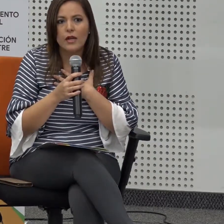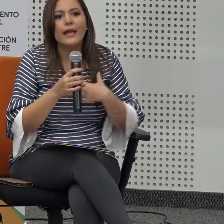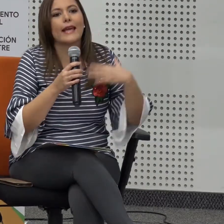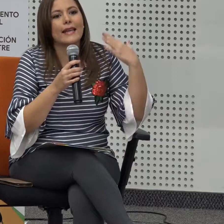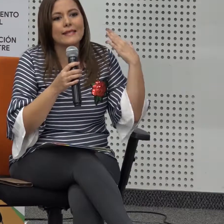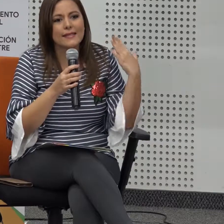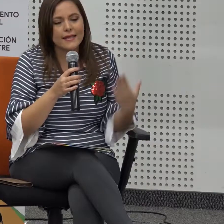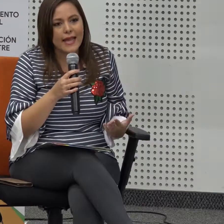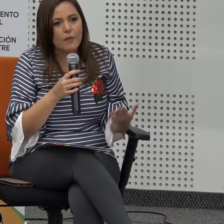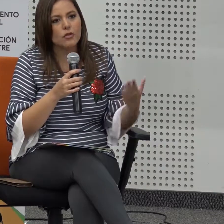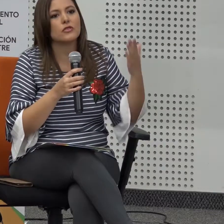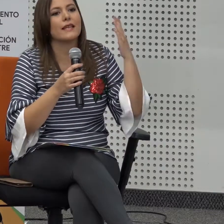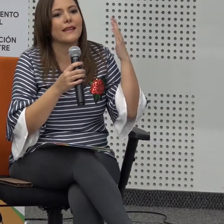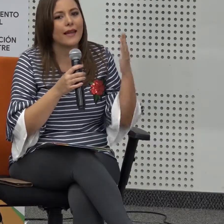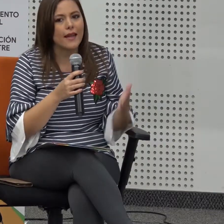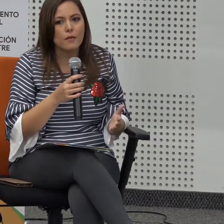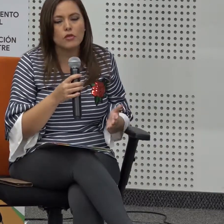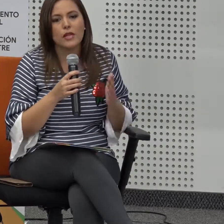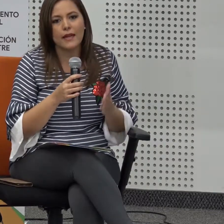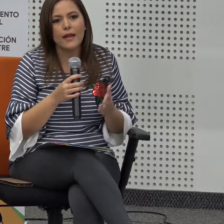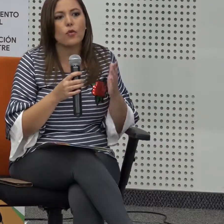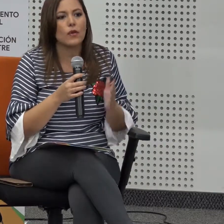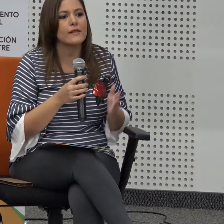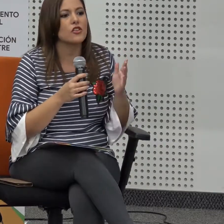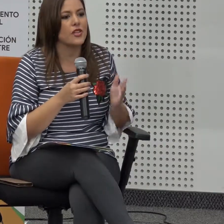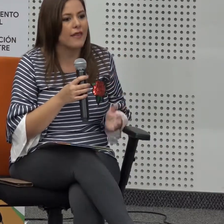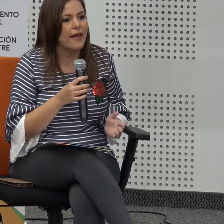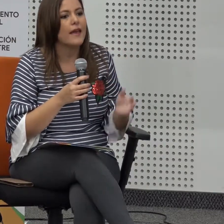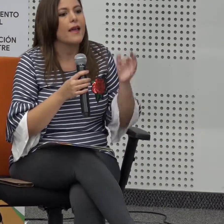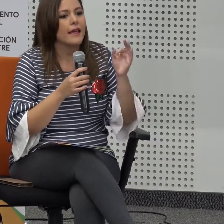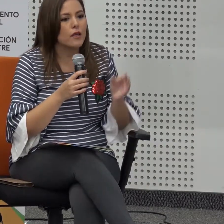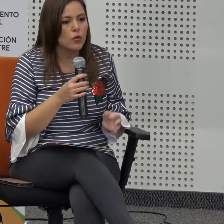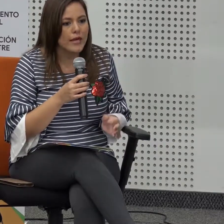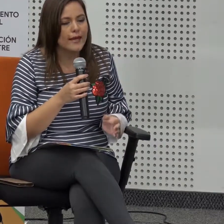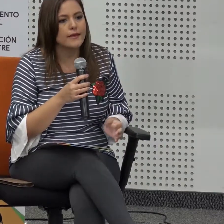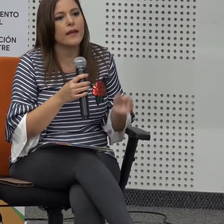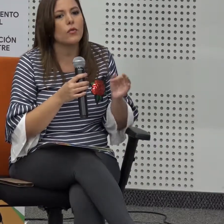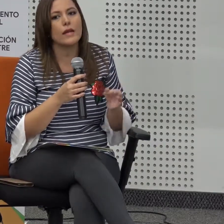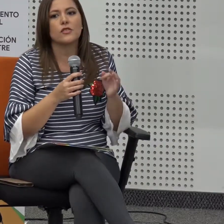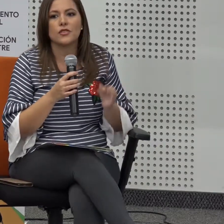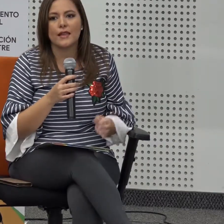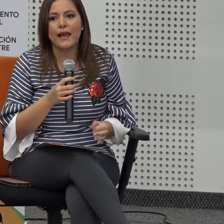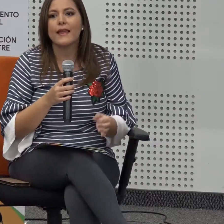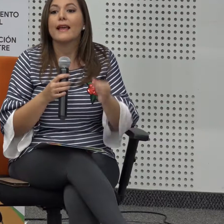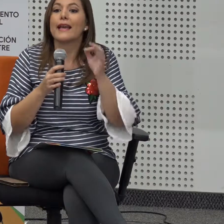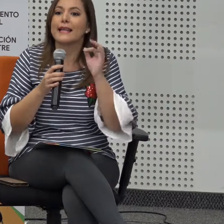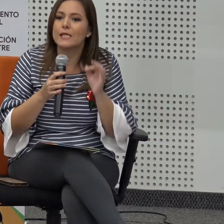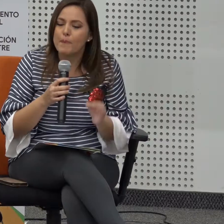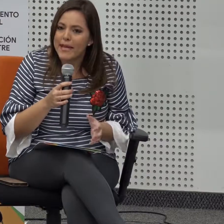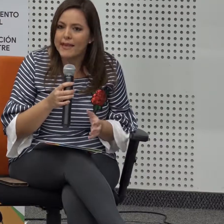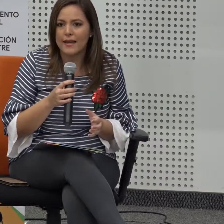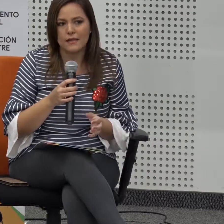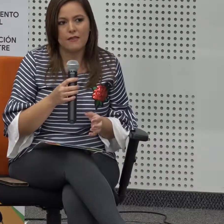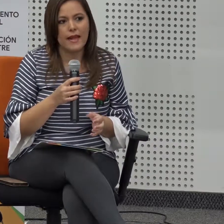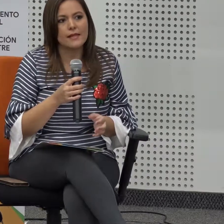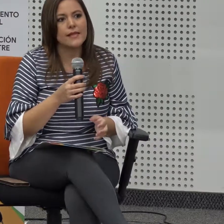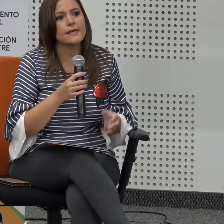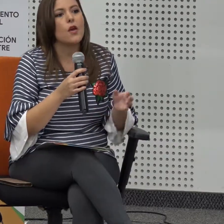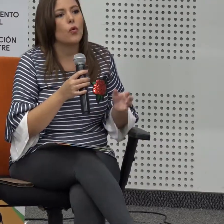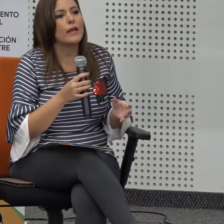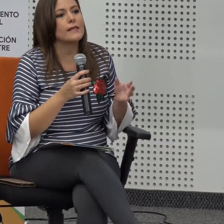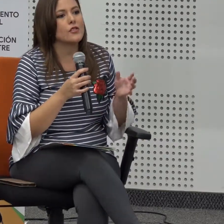corazón que necesitamos y requerimos tener una sociedad incluyente una sociedad que respete las